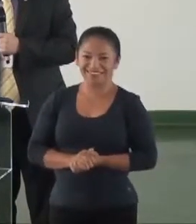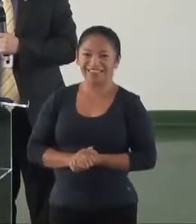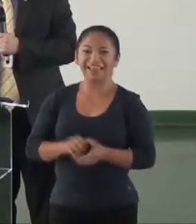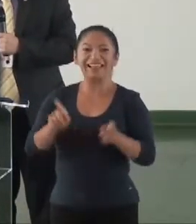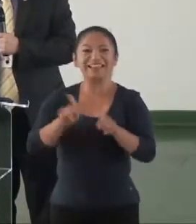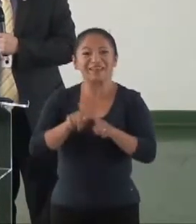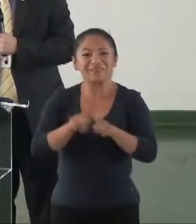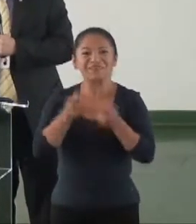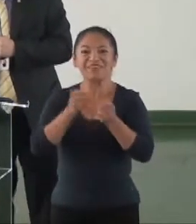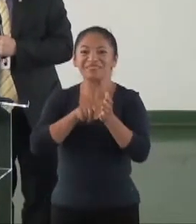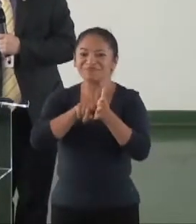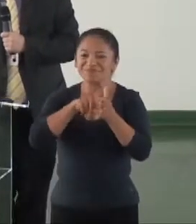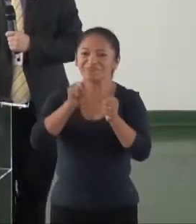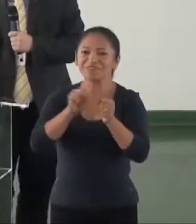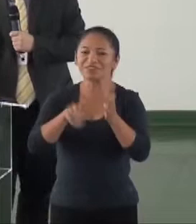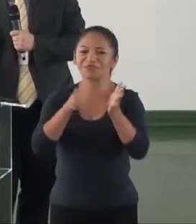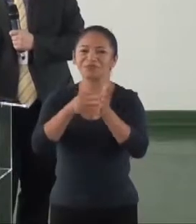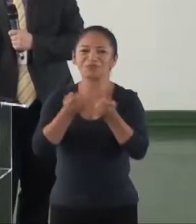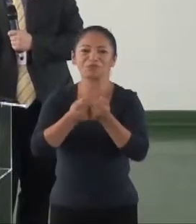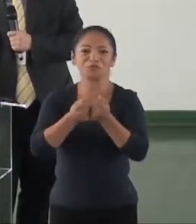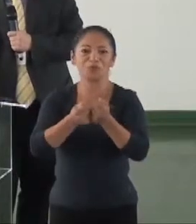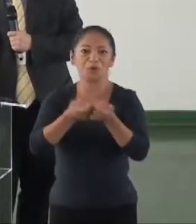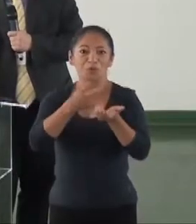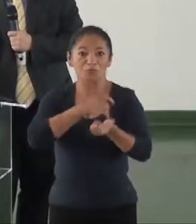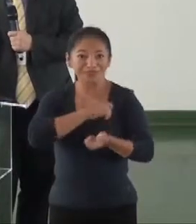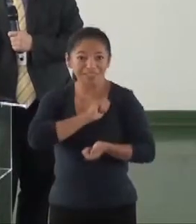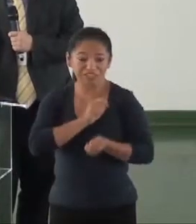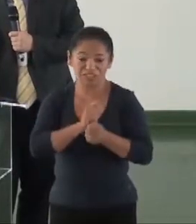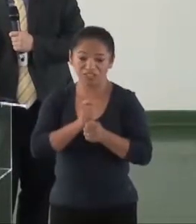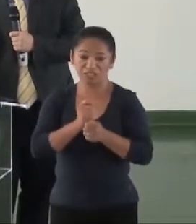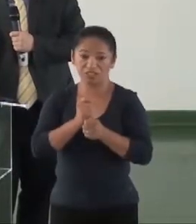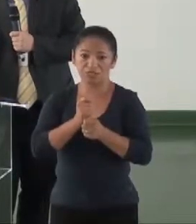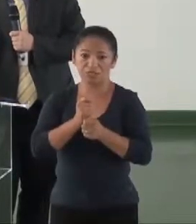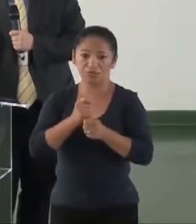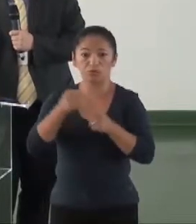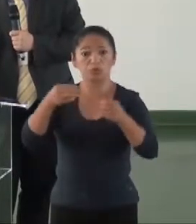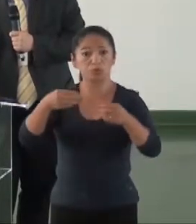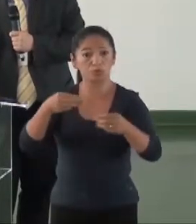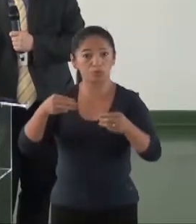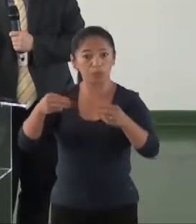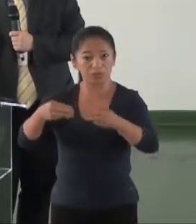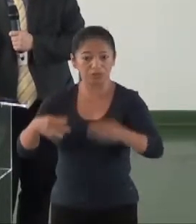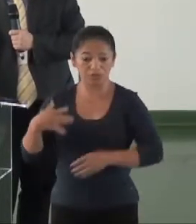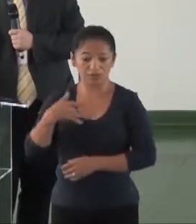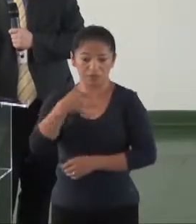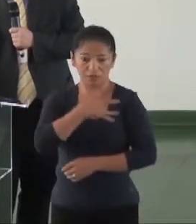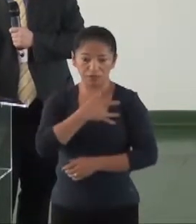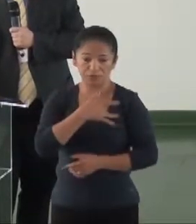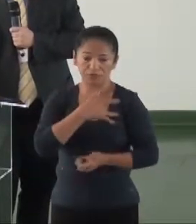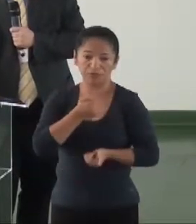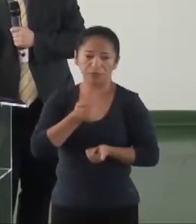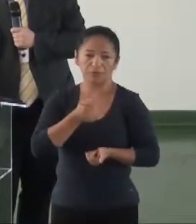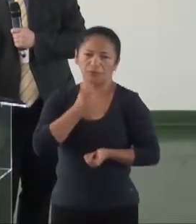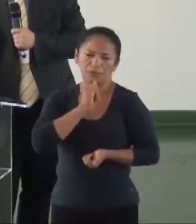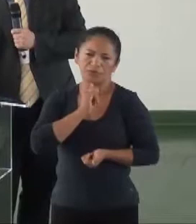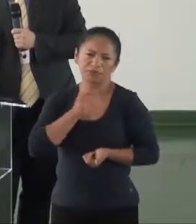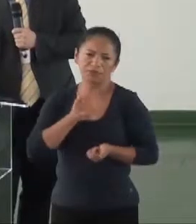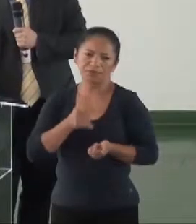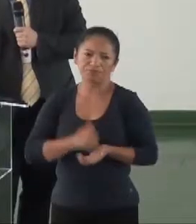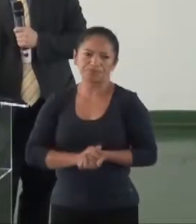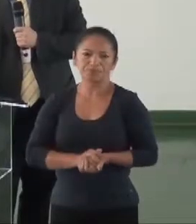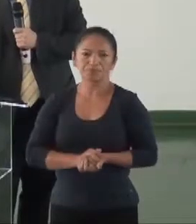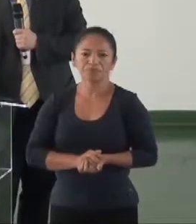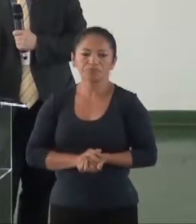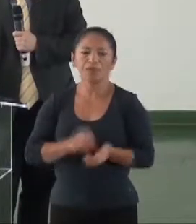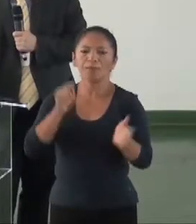Fomentar a atuação do agente ministerial no programa de saúde do trabalhador é a última. Bom, quais são os valores